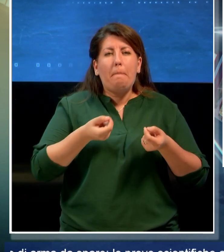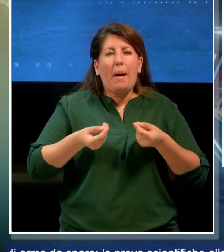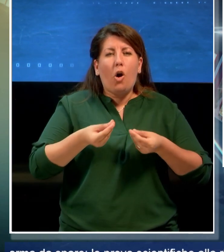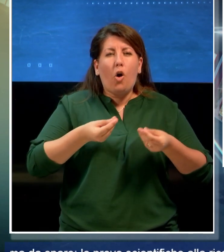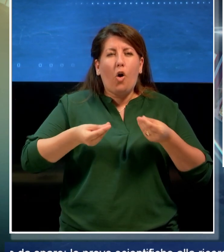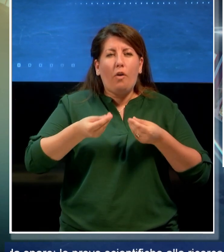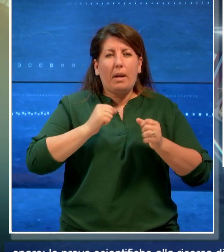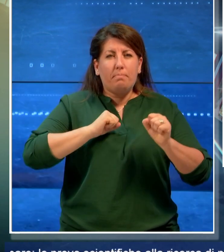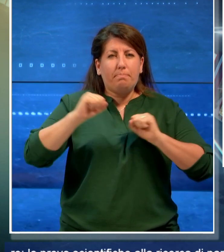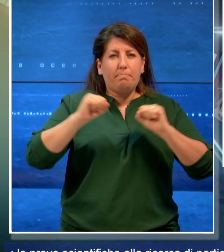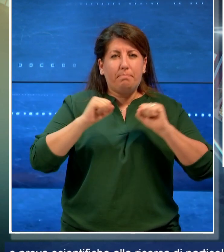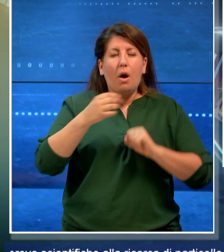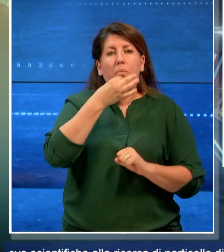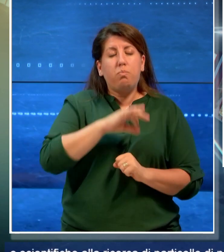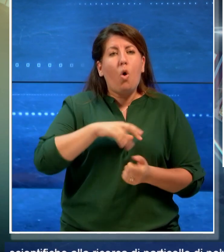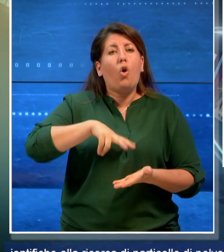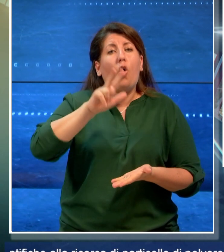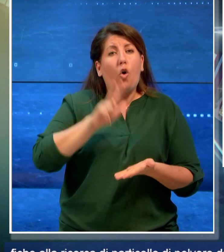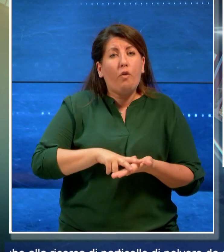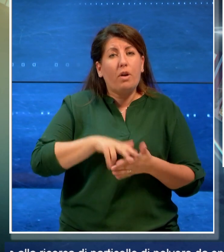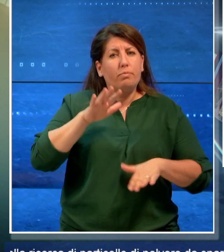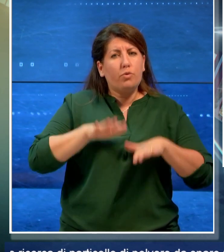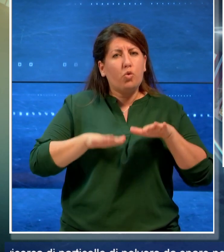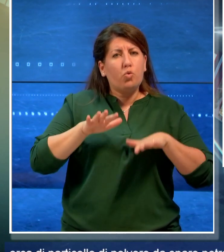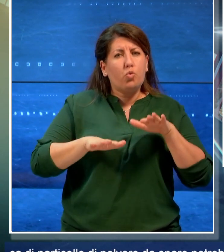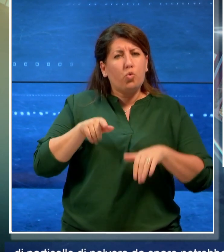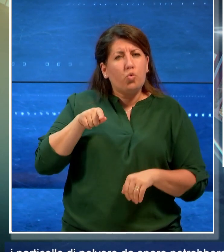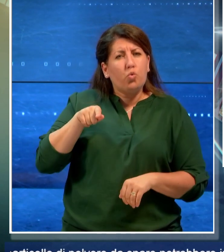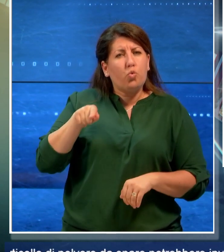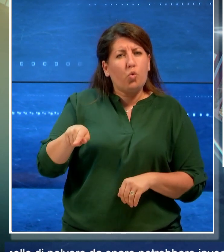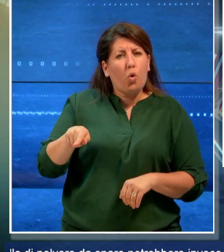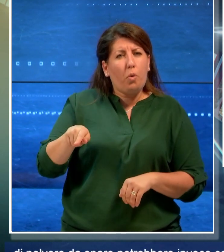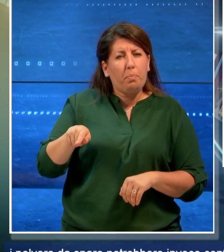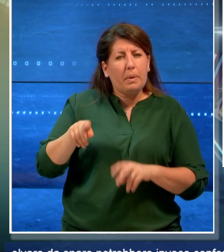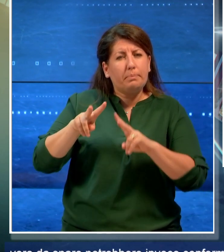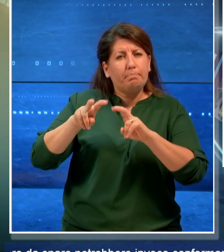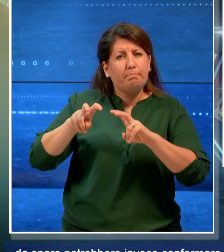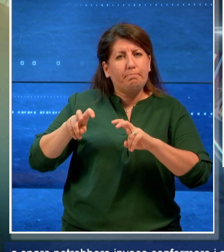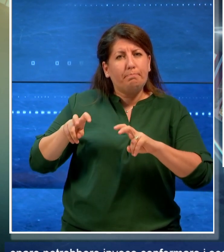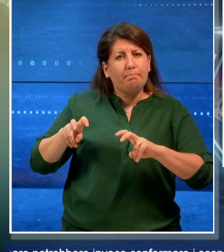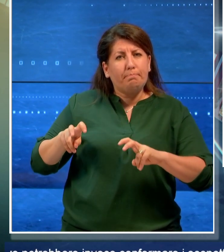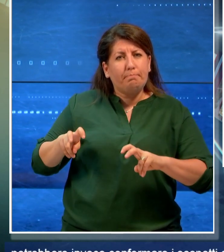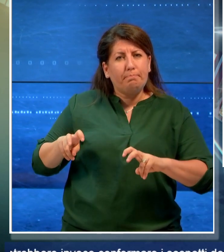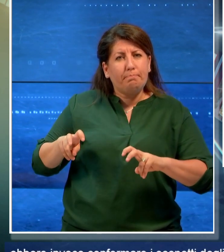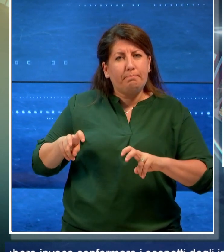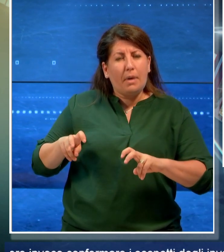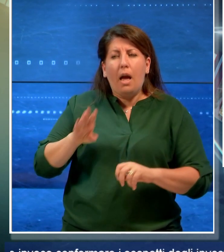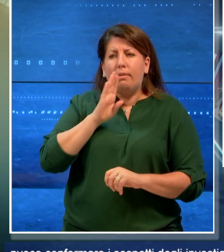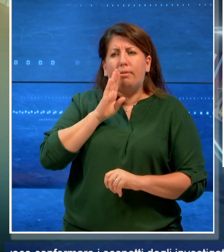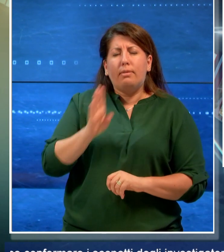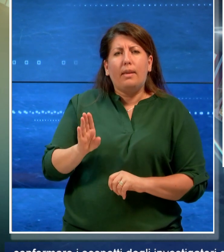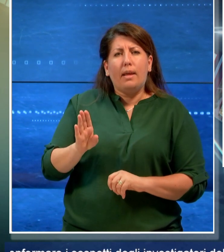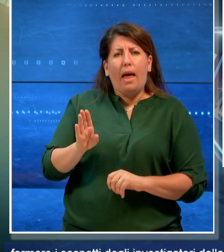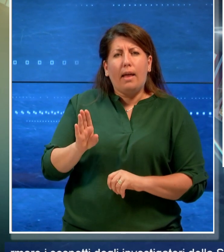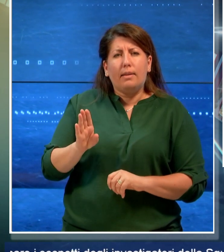potrebbero invece confermare i sospetti degli investigatori della squadra mobile diretti